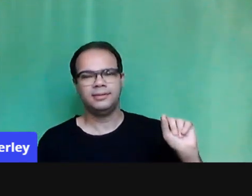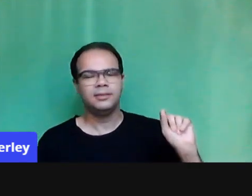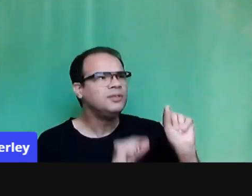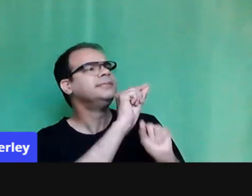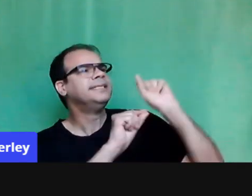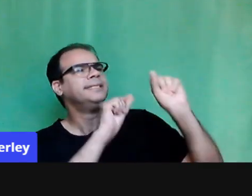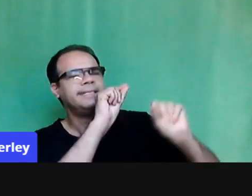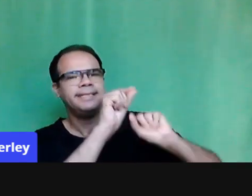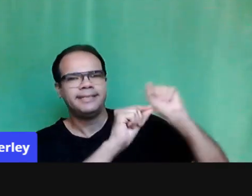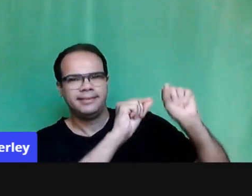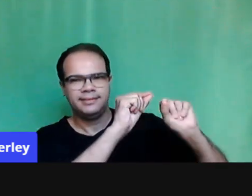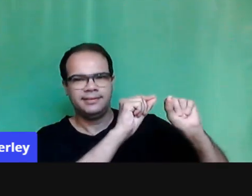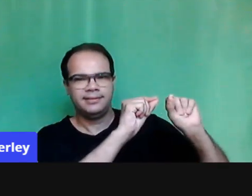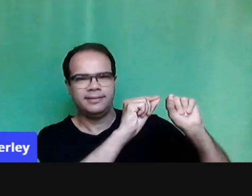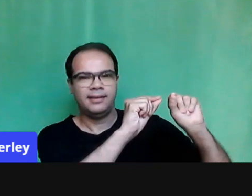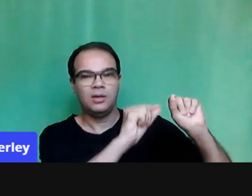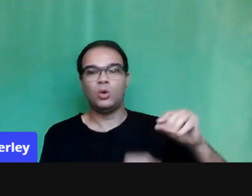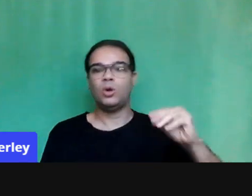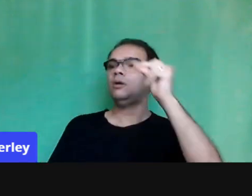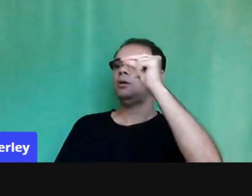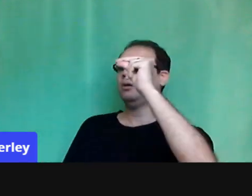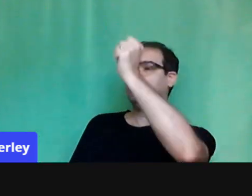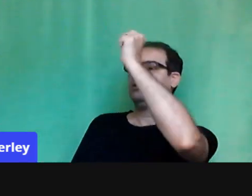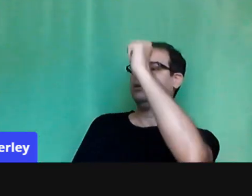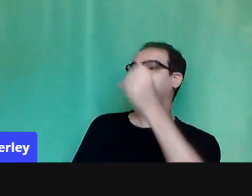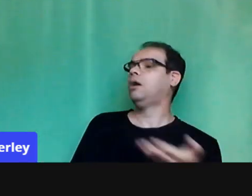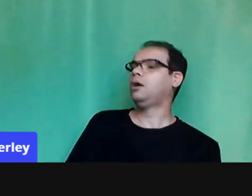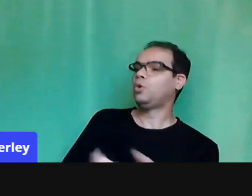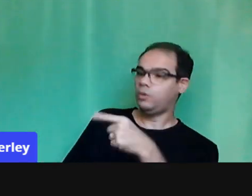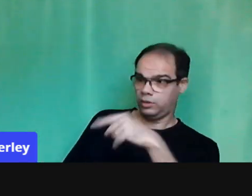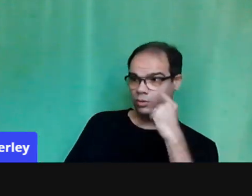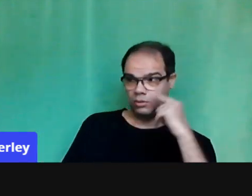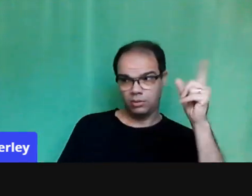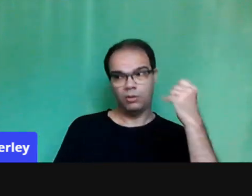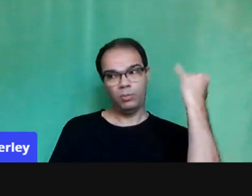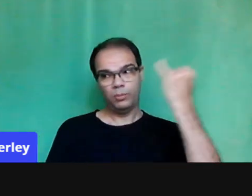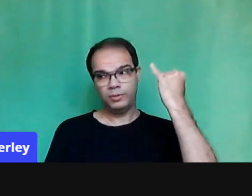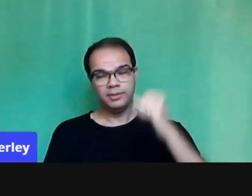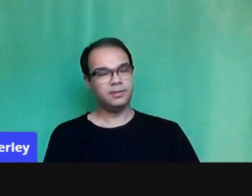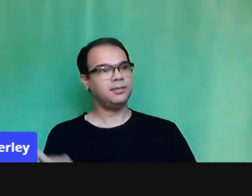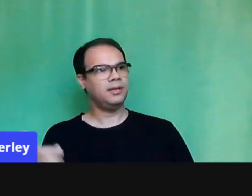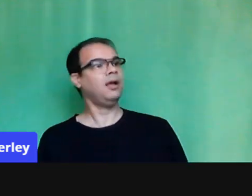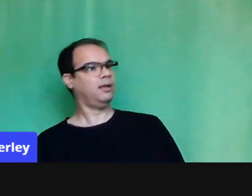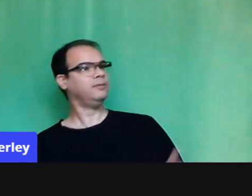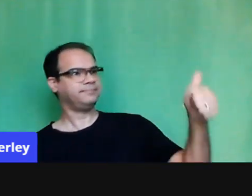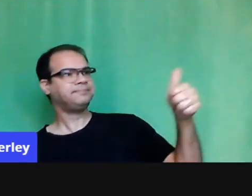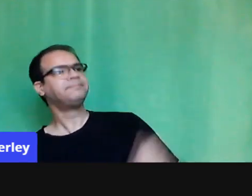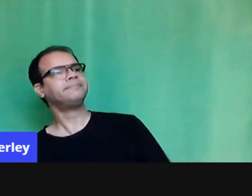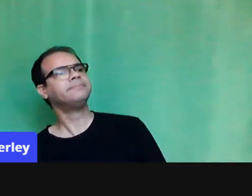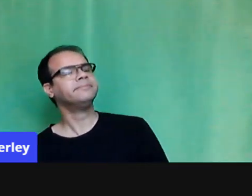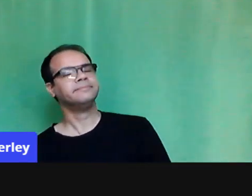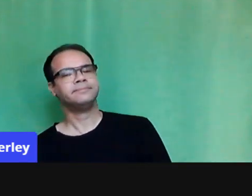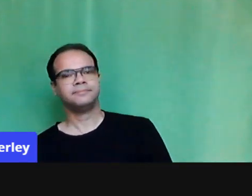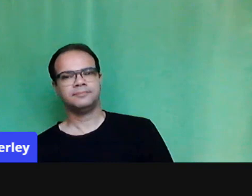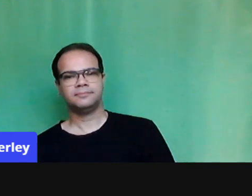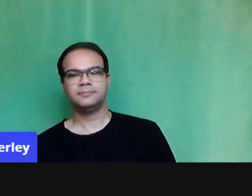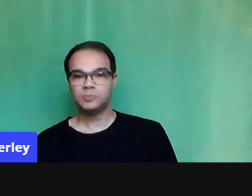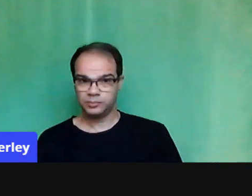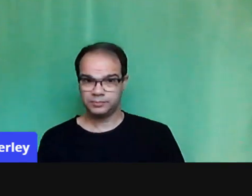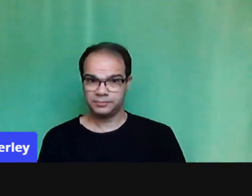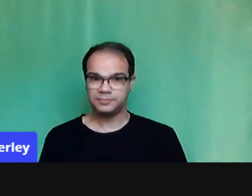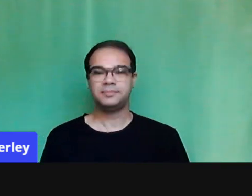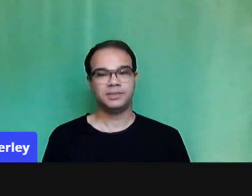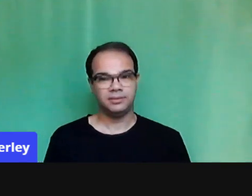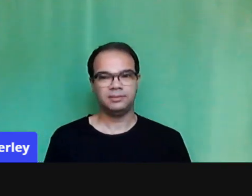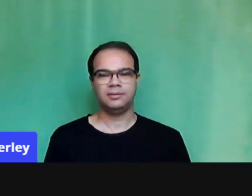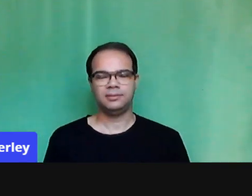mais pontuais, chama atenção. Gente, ó, atenção aqui, isso é importante, né? Além da palavra, vocês podem perceber do gesto,